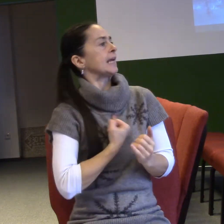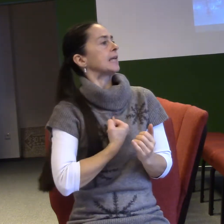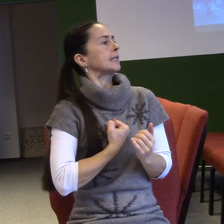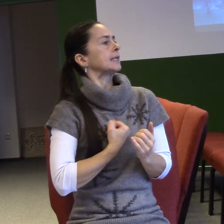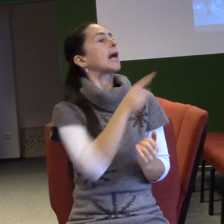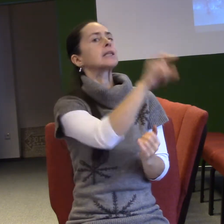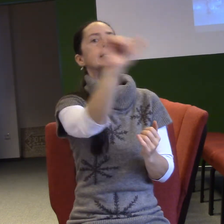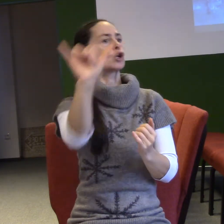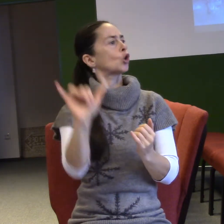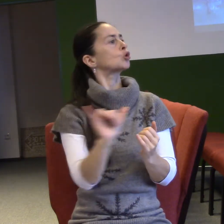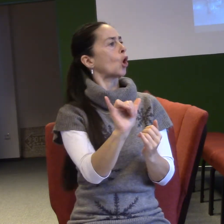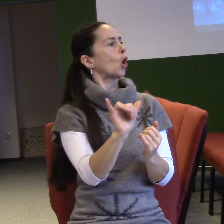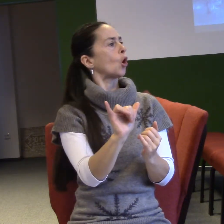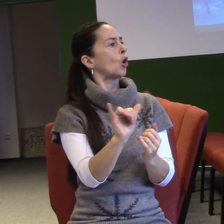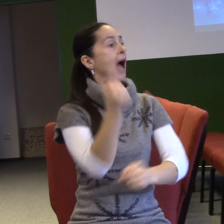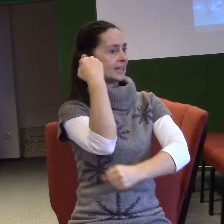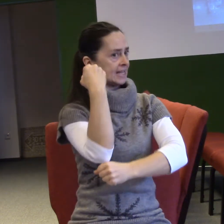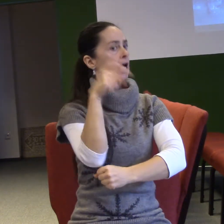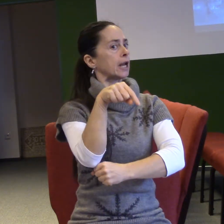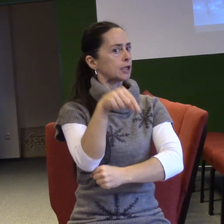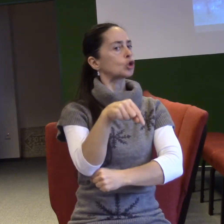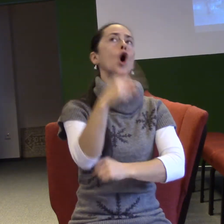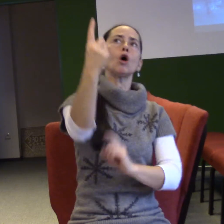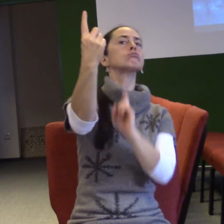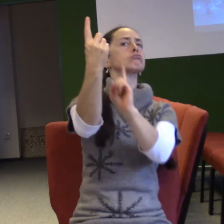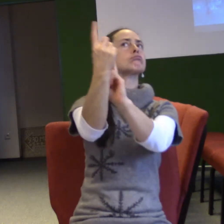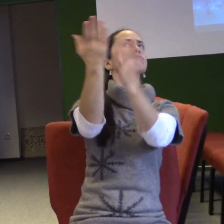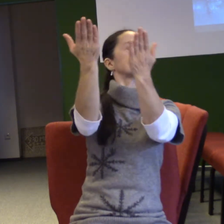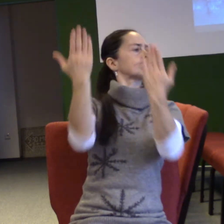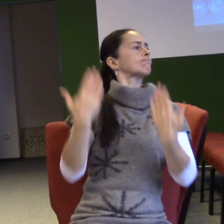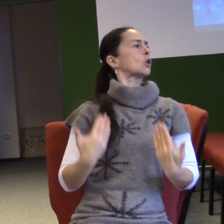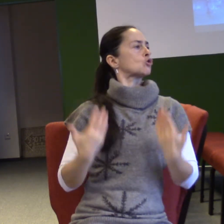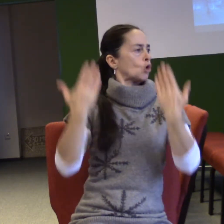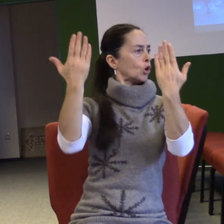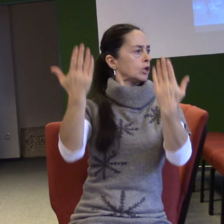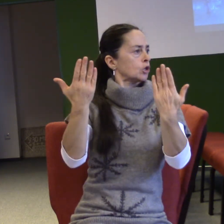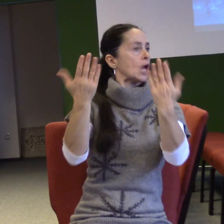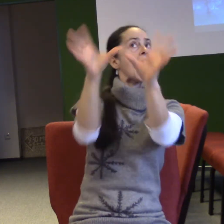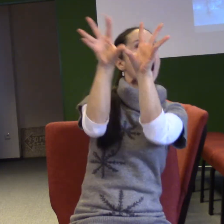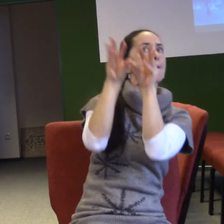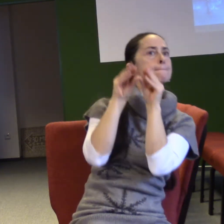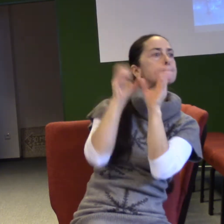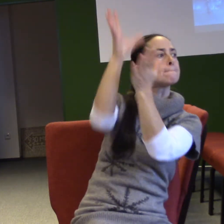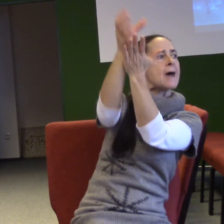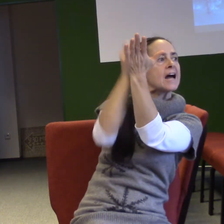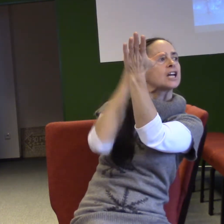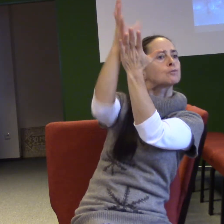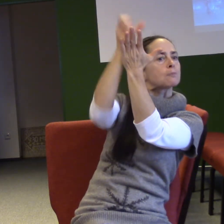toho stojíš před Bohem. Před někým jsi a nasáváš. Bereš. A ve chvíli, kdy přijímáš a bereš od Boha,